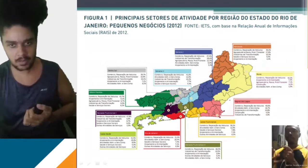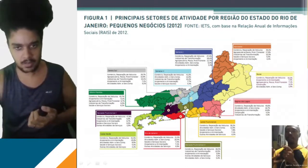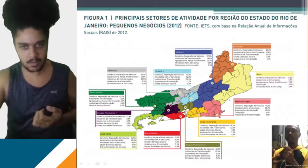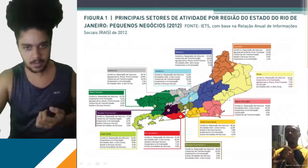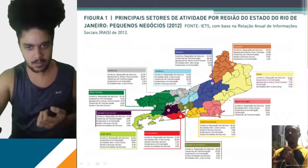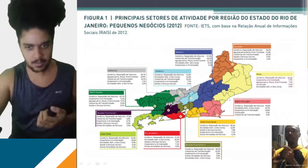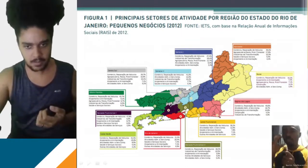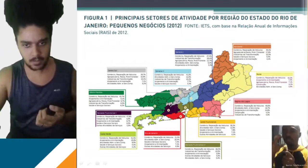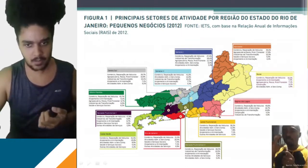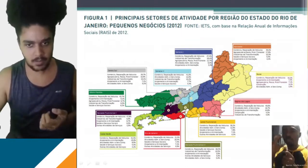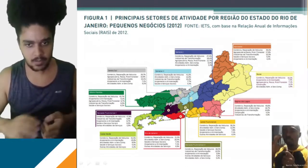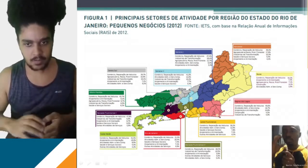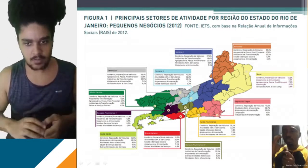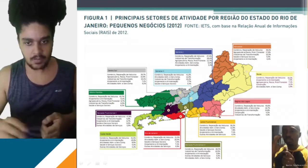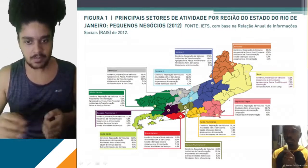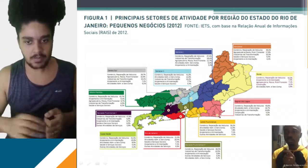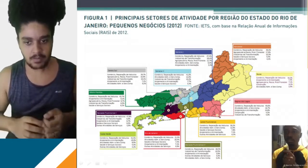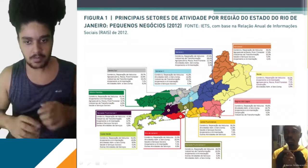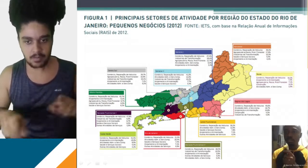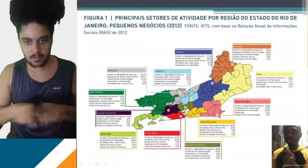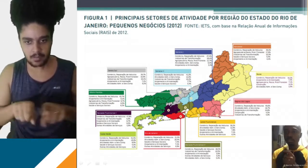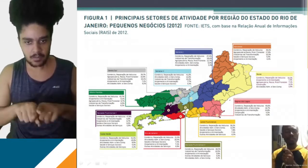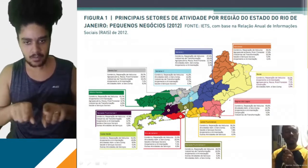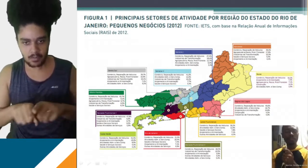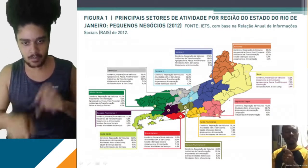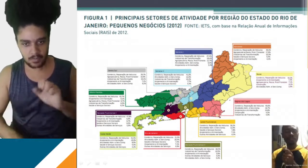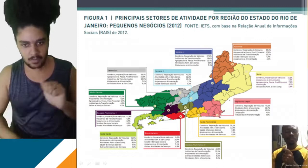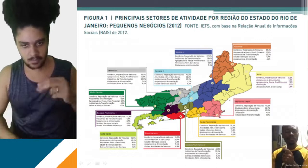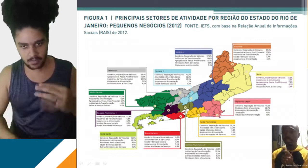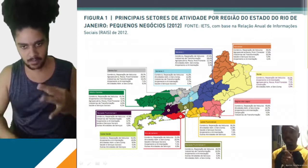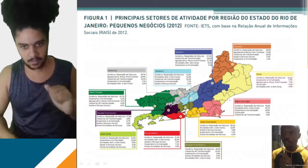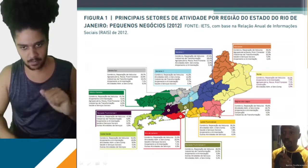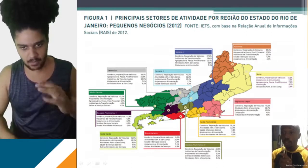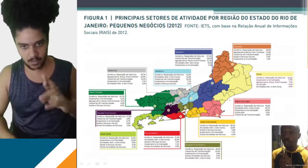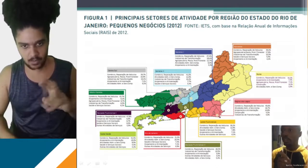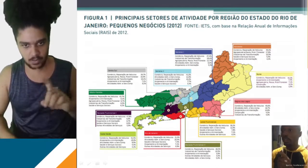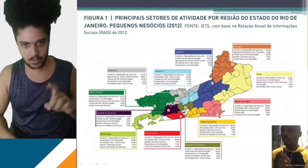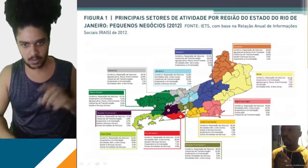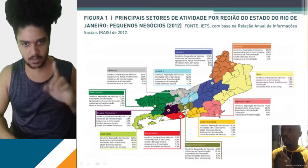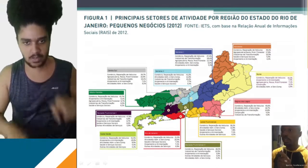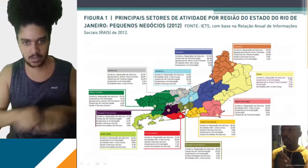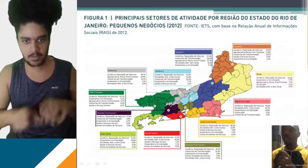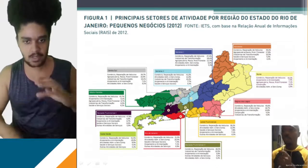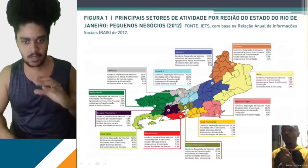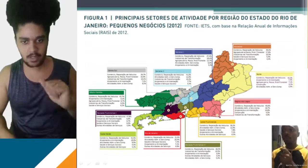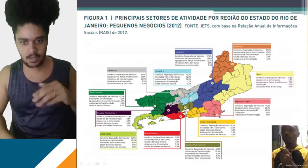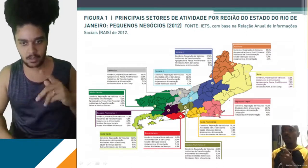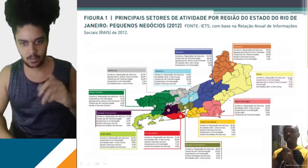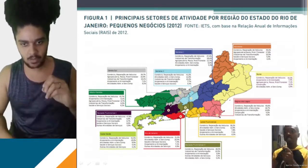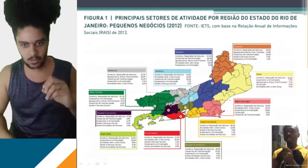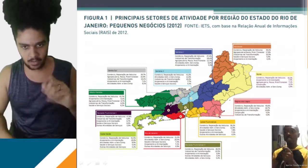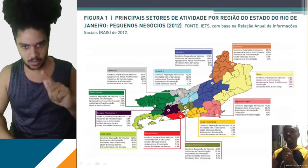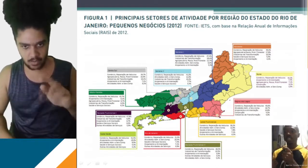a Avenida Brasil, região mais ali de Campo Grande e Santa Cruz. Vamos destacar aqui também o